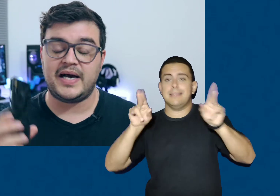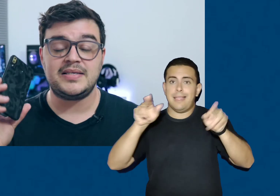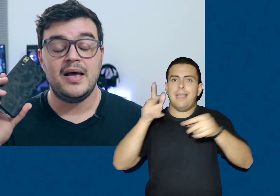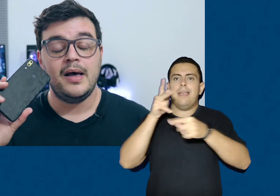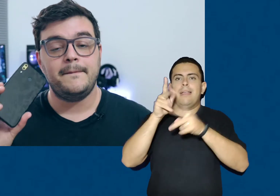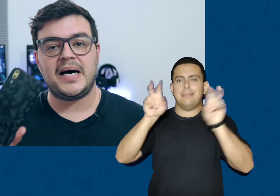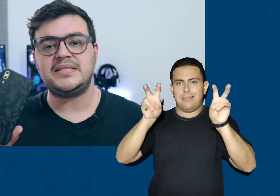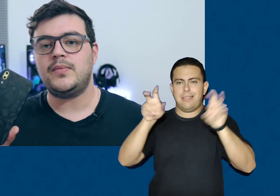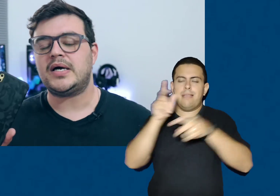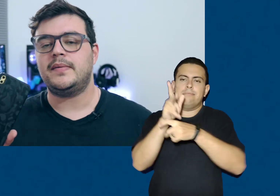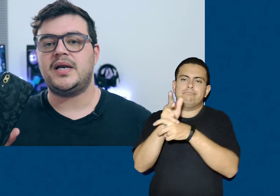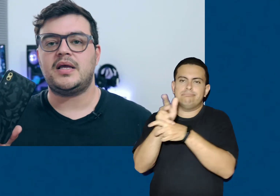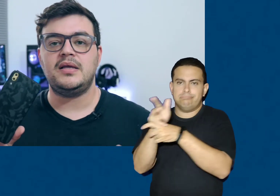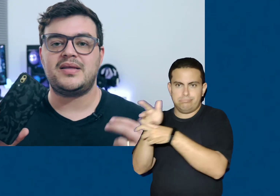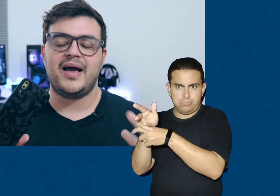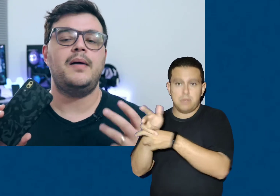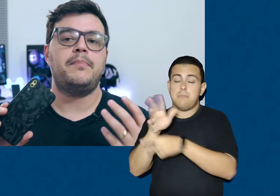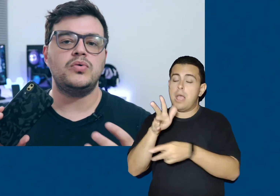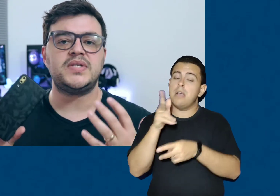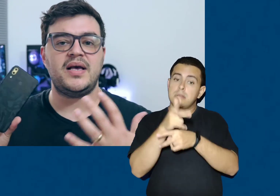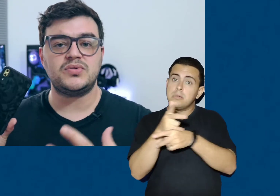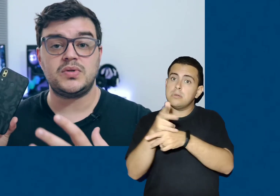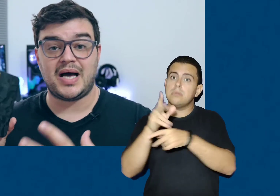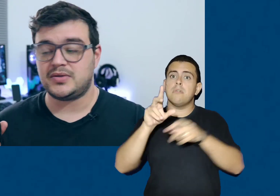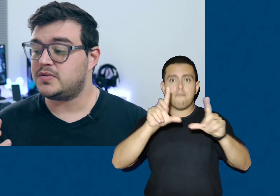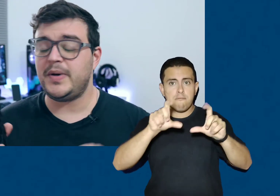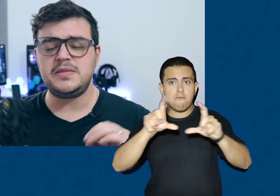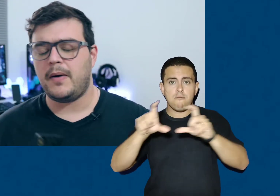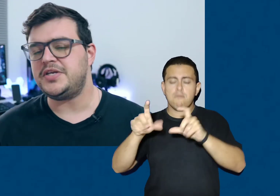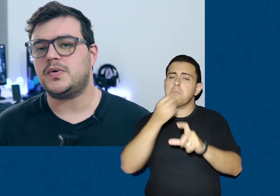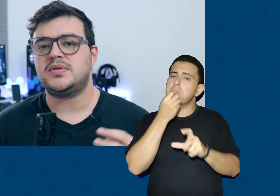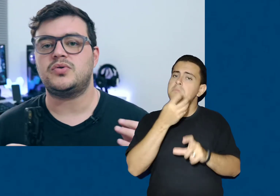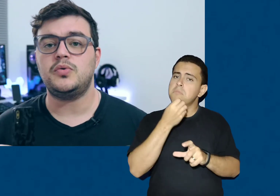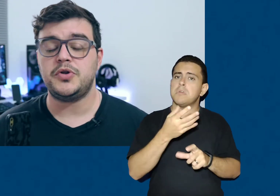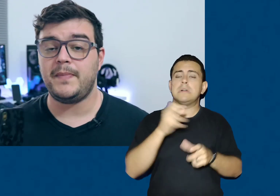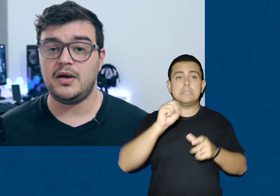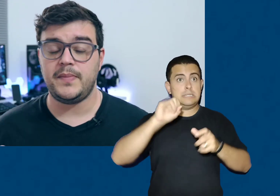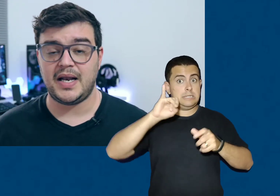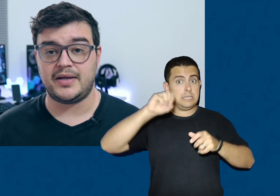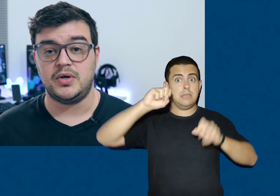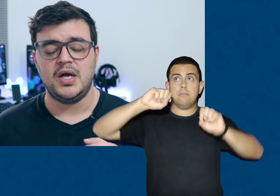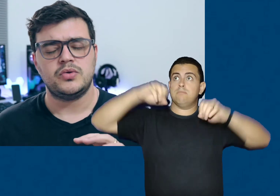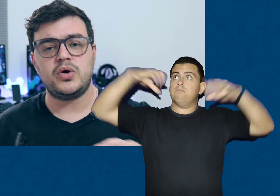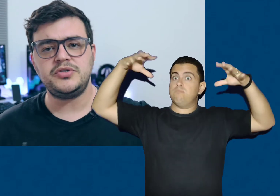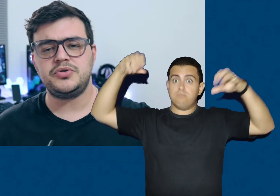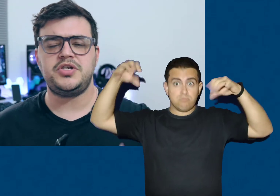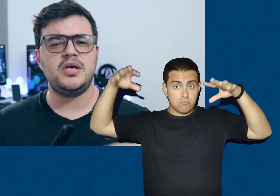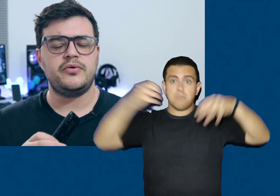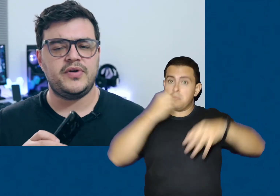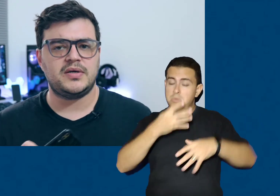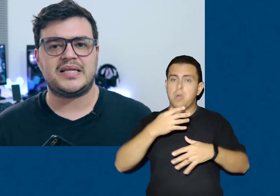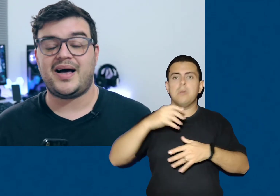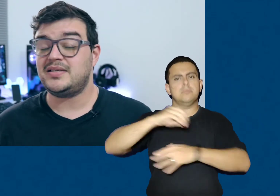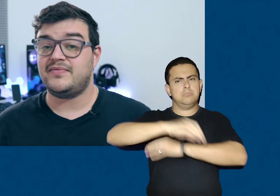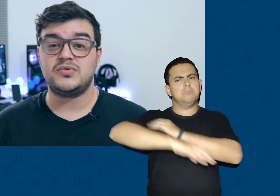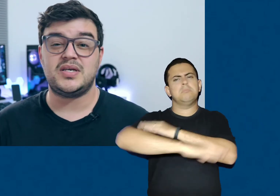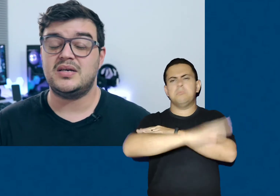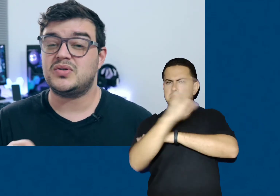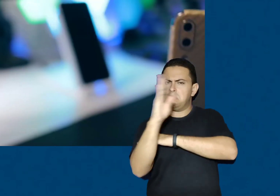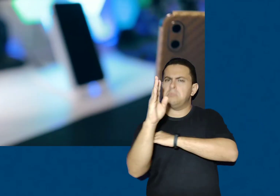mais, mas é uma câmera que entrega bons resultados, principalmente quando está tudo muito bem iluminado. Durante o dia, no final da tarde, você vai conseguir resultados